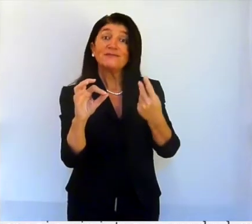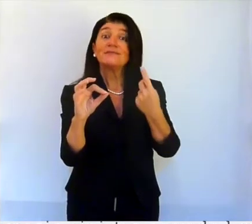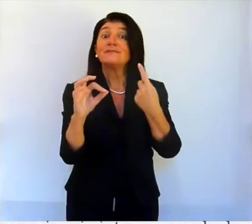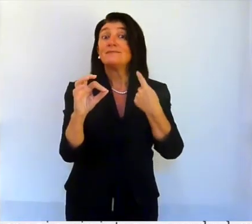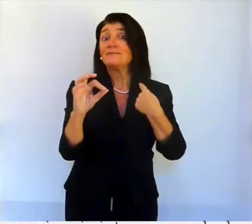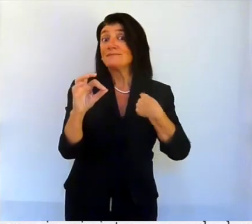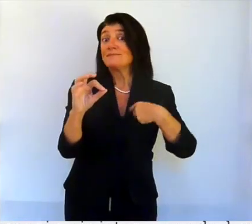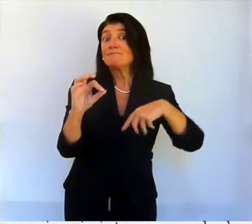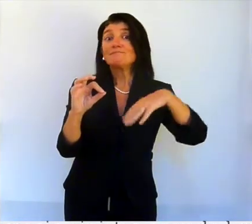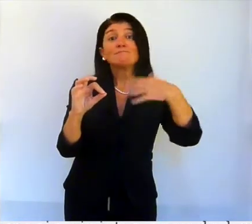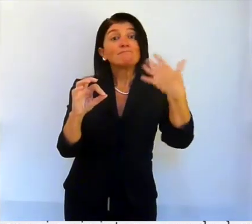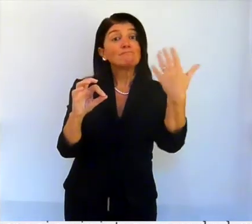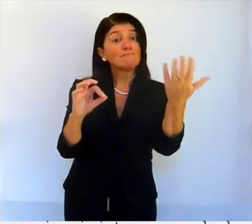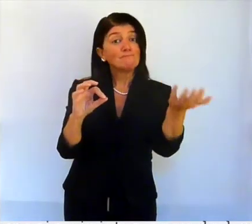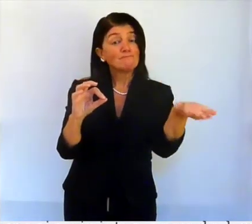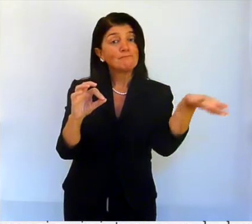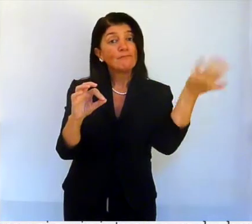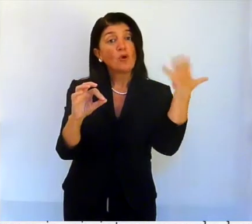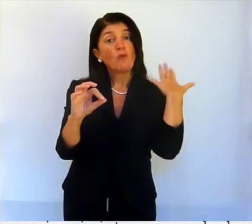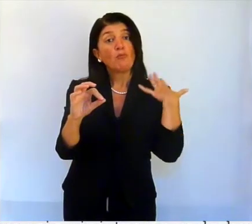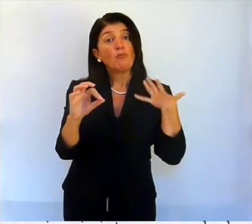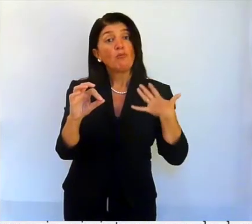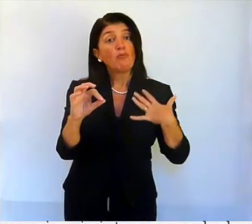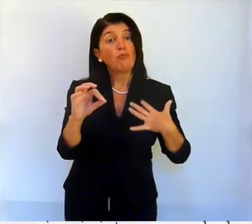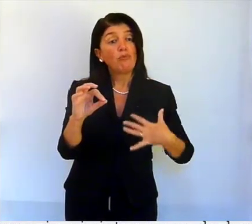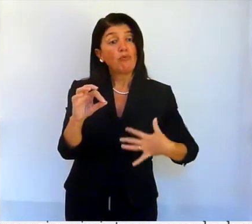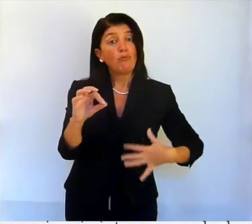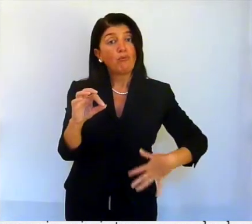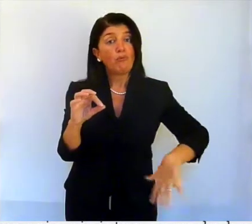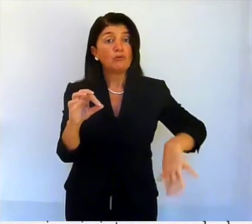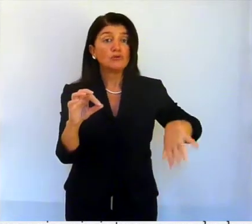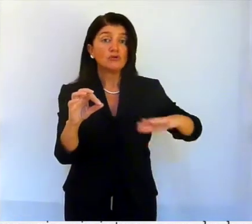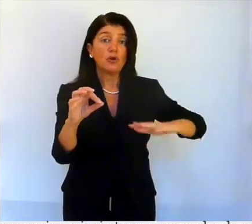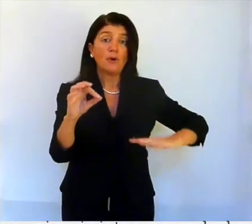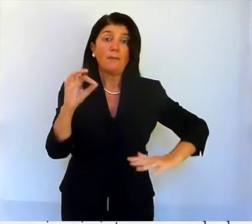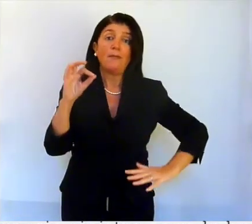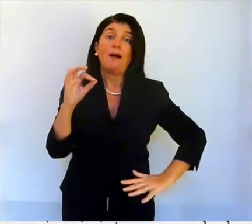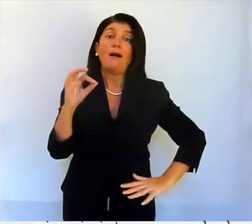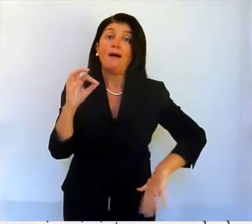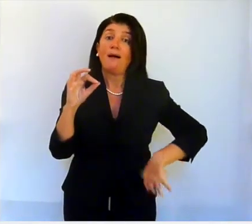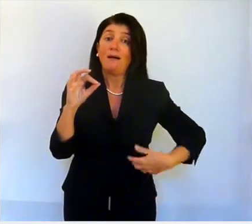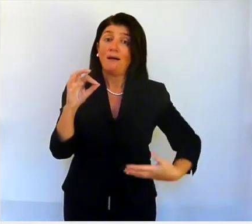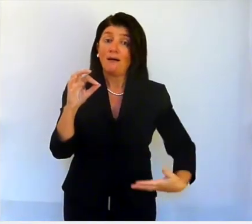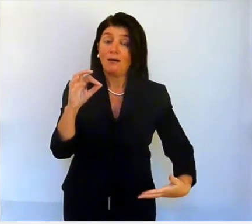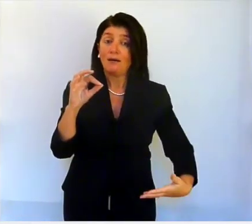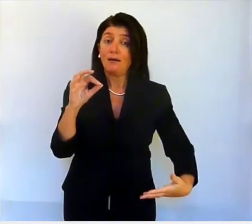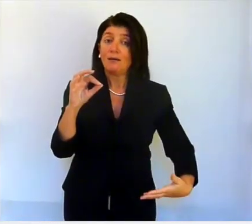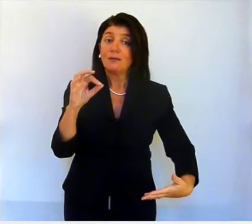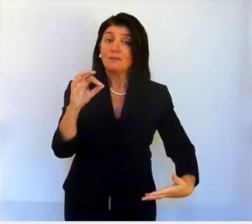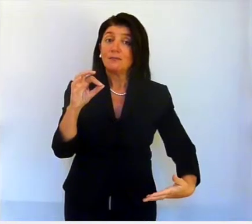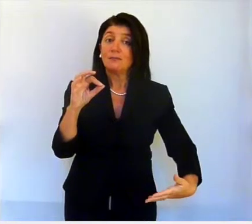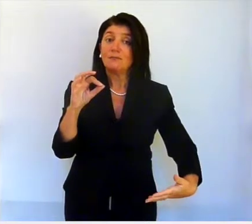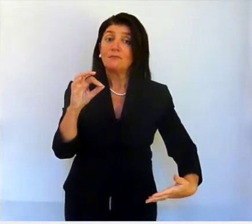Il braccio sinistro scende lungo il busto, verso la gamba ripiegata. La mano